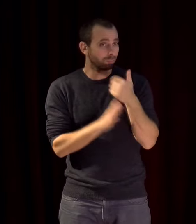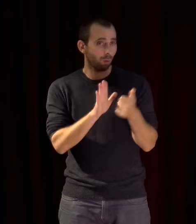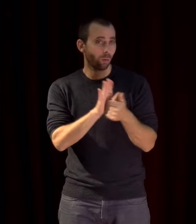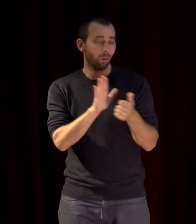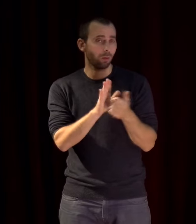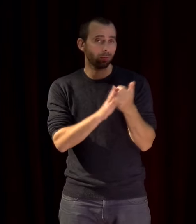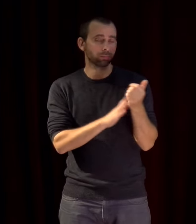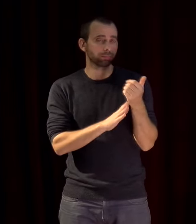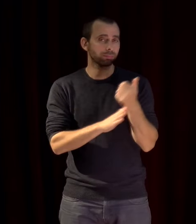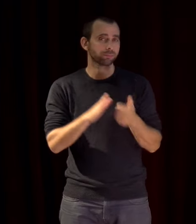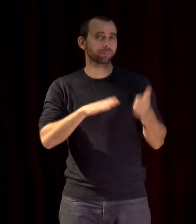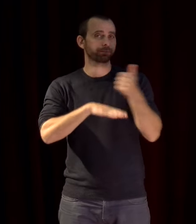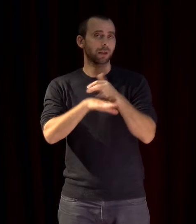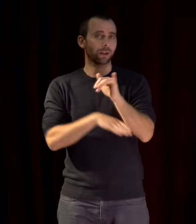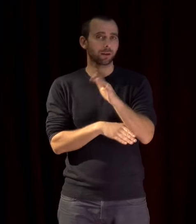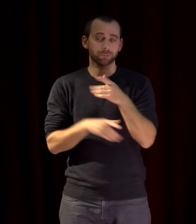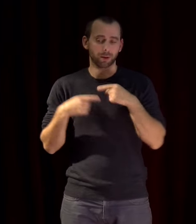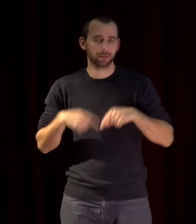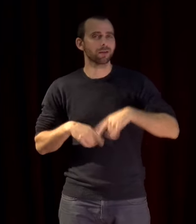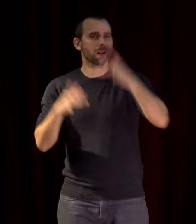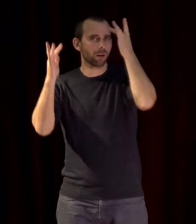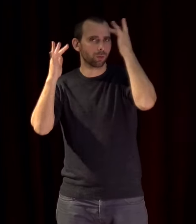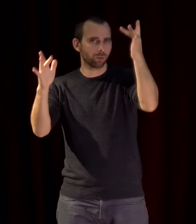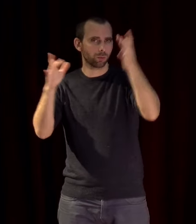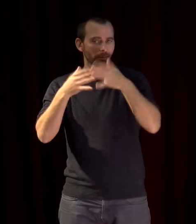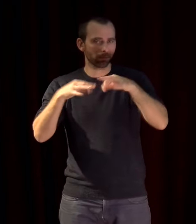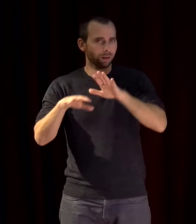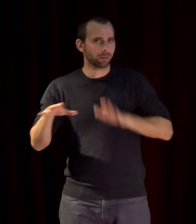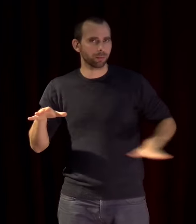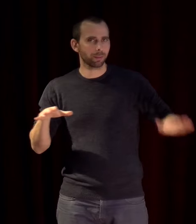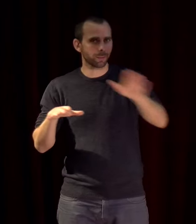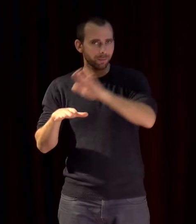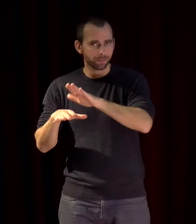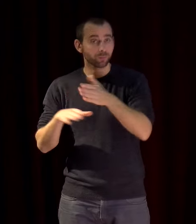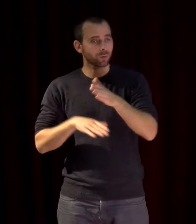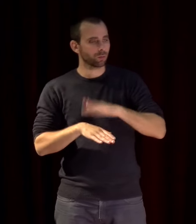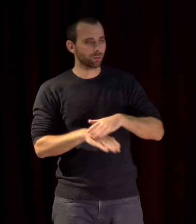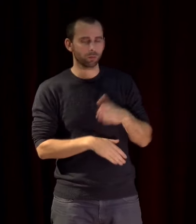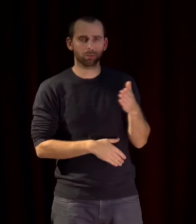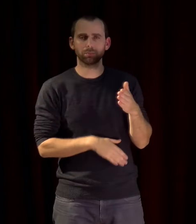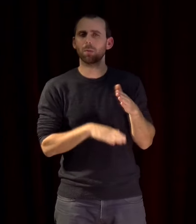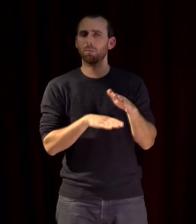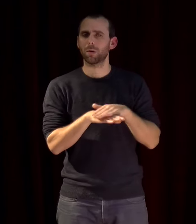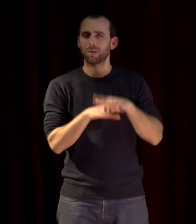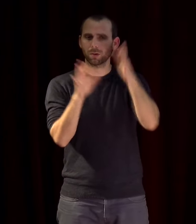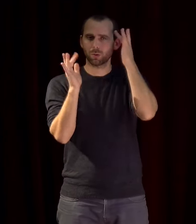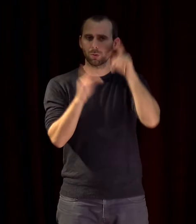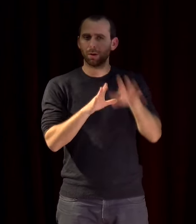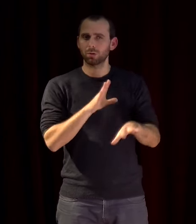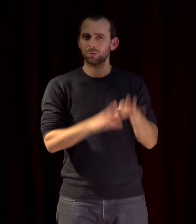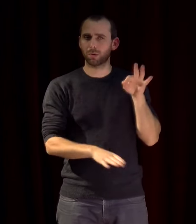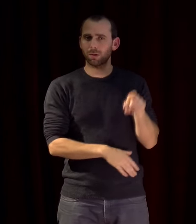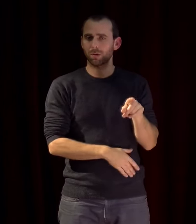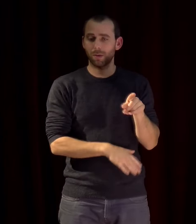ministère de la culture de tous les pays cependant ce choix de politique culturelle avait été fait au détriment du